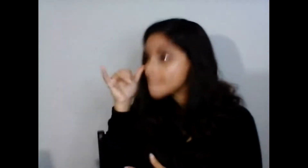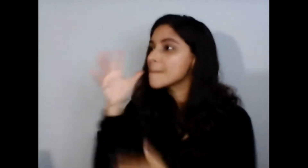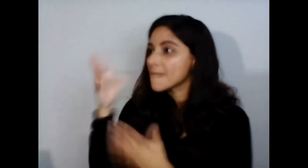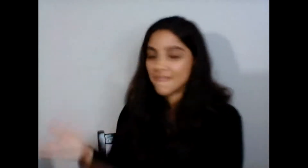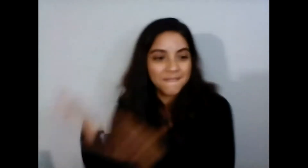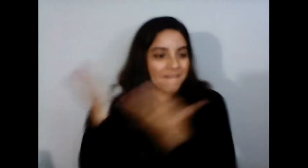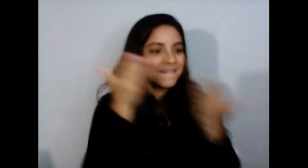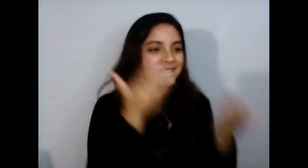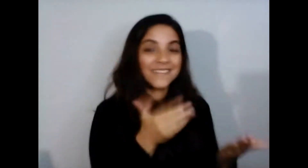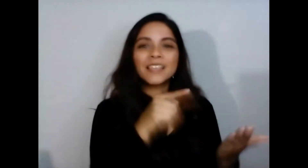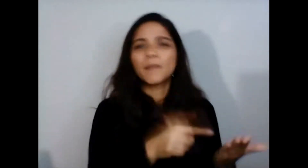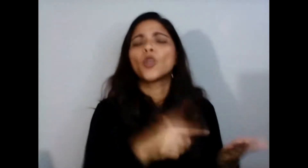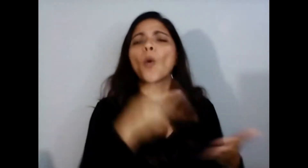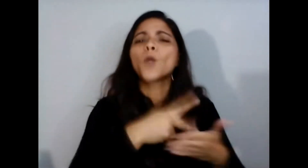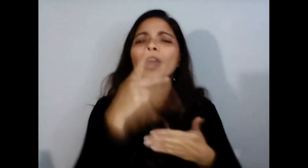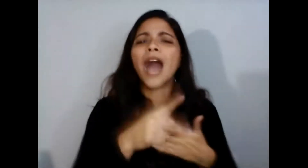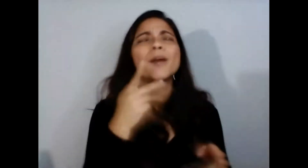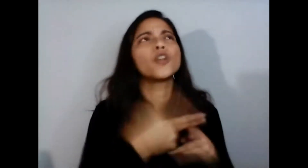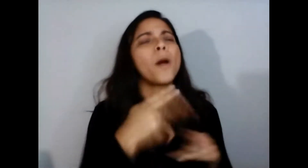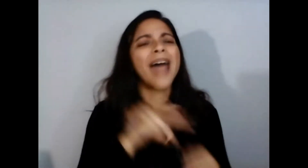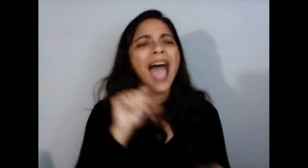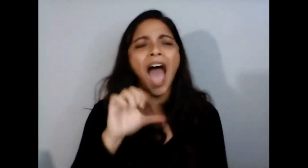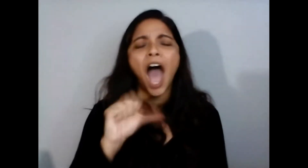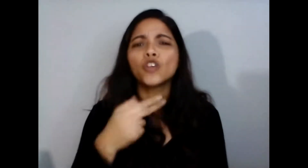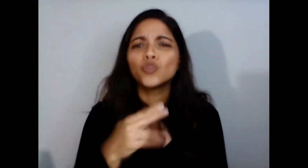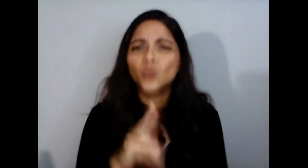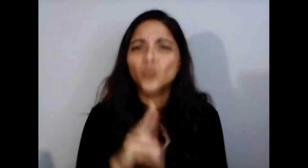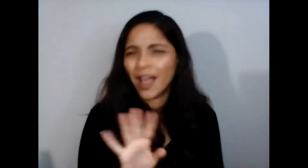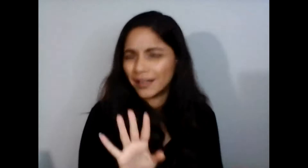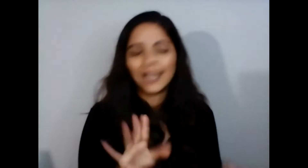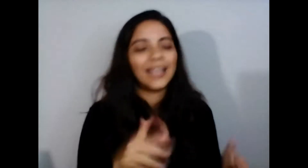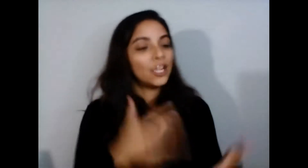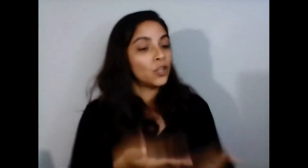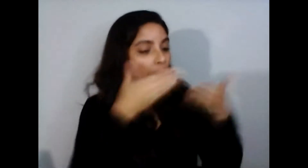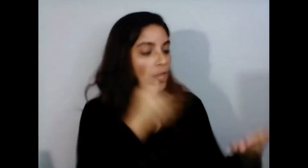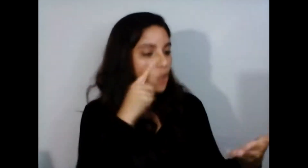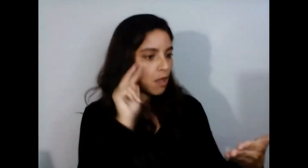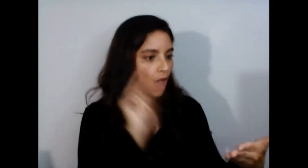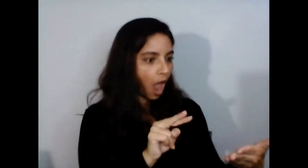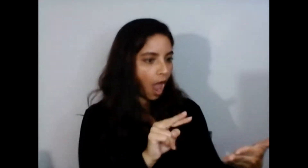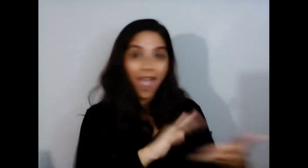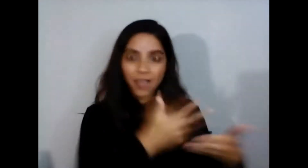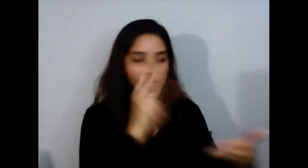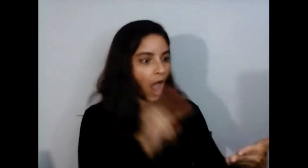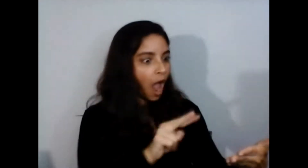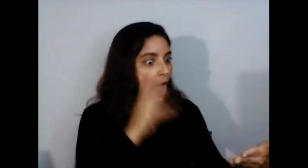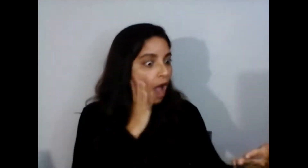tiene interactivo hace que ellos hagan el crucigrama o puedan pintar en san valentín